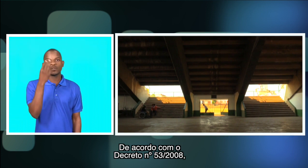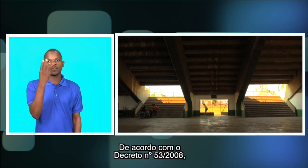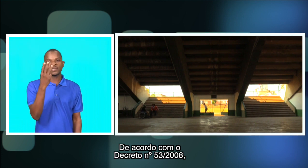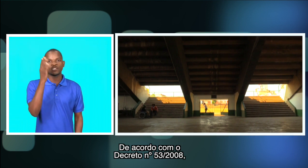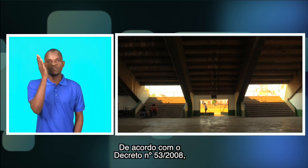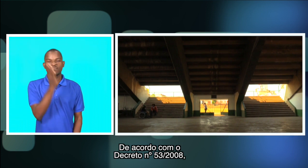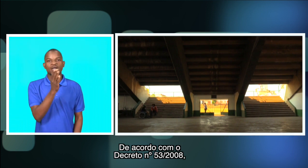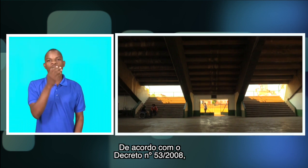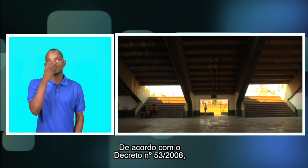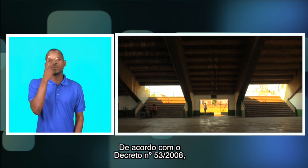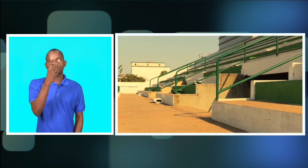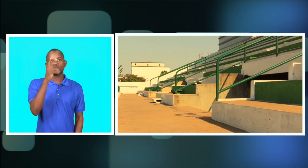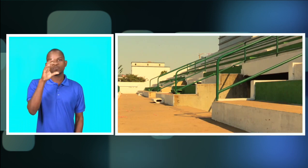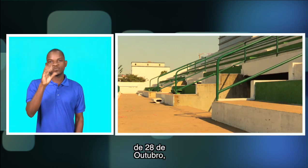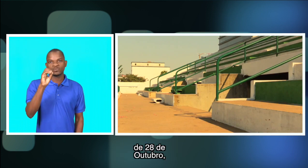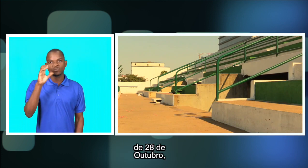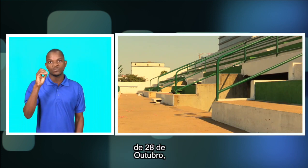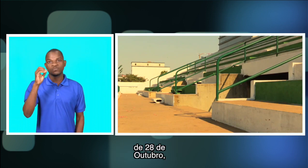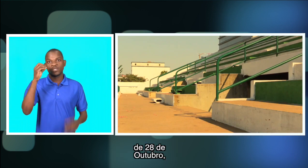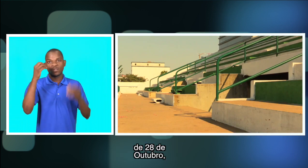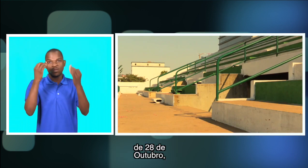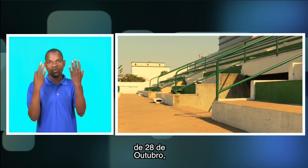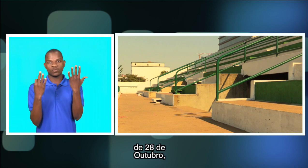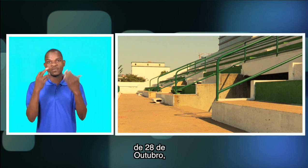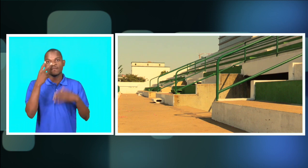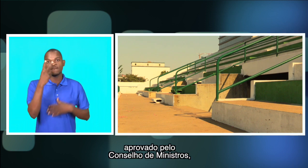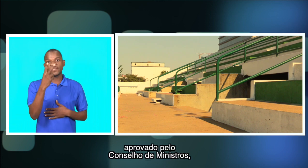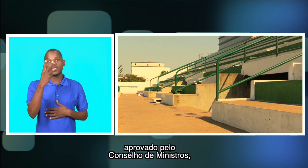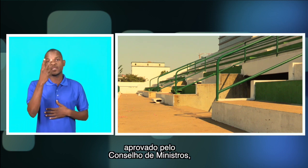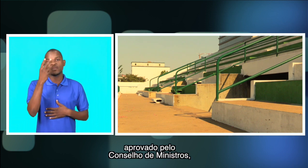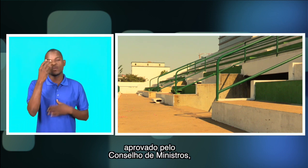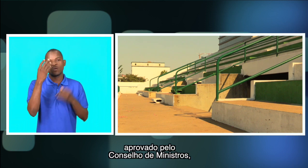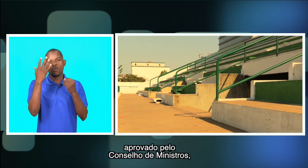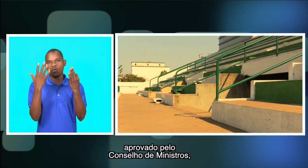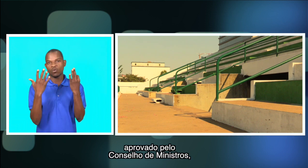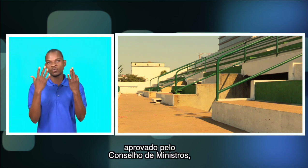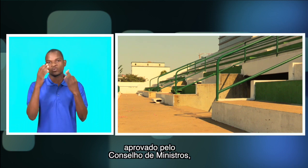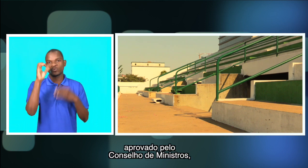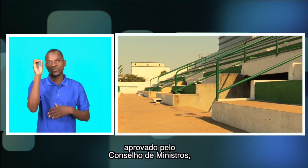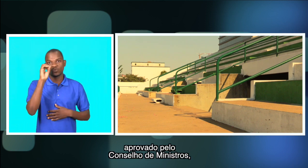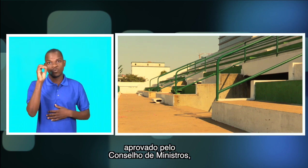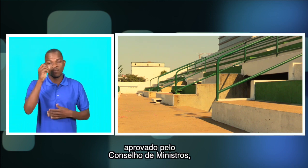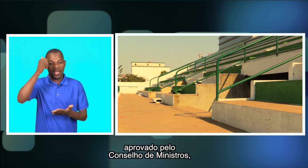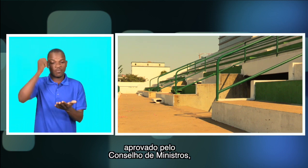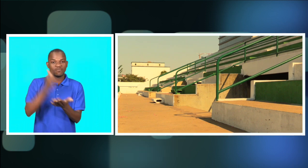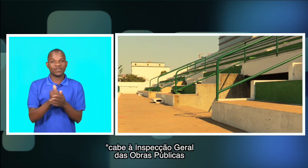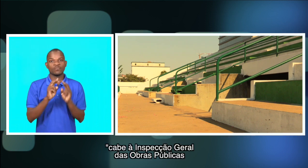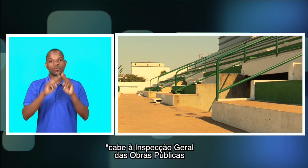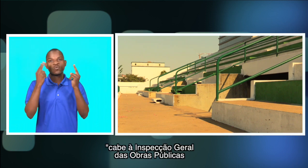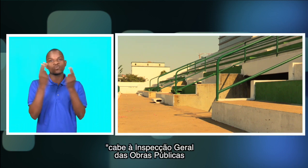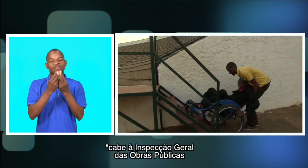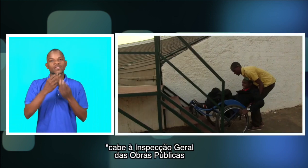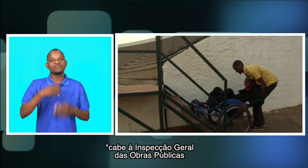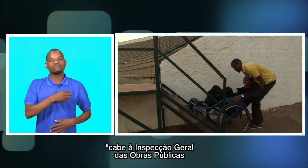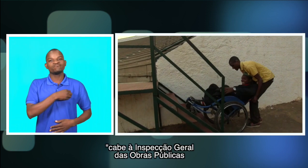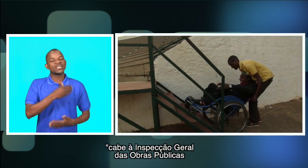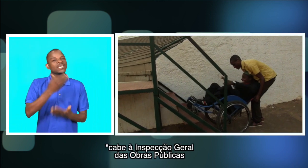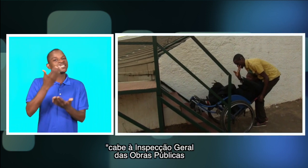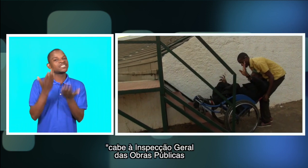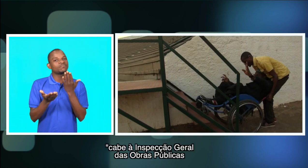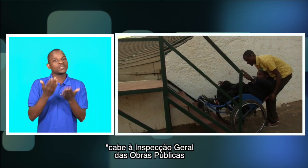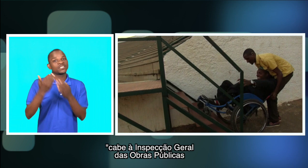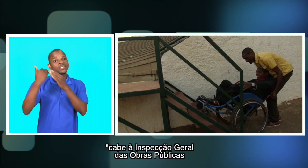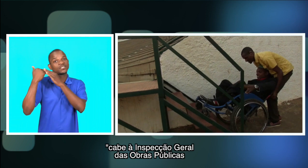53, barra 2008, de 28 de outubro, aprovado pelo Conselho de Ministros, cabe à